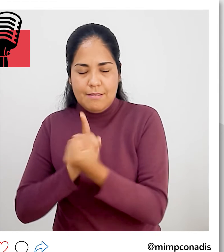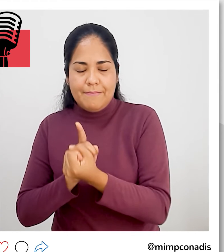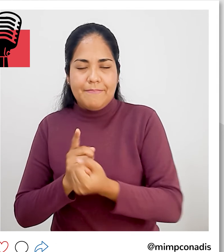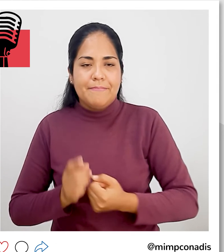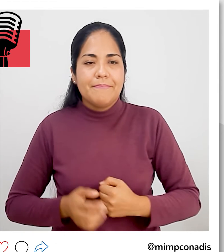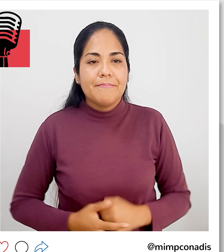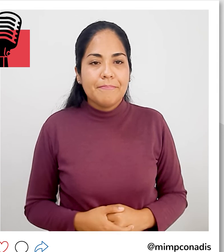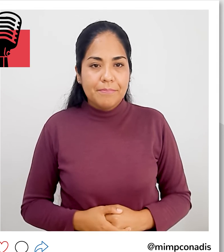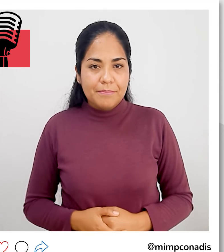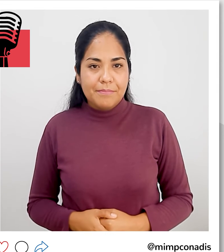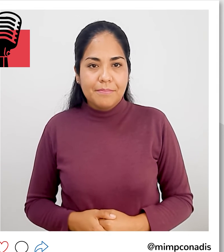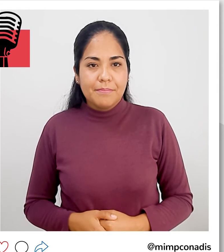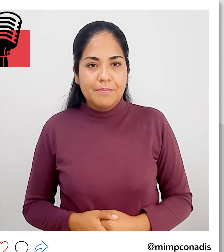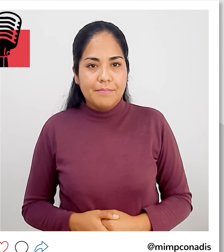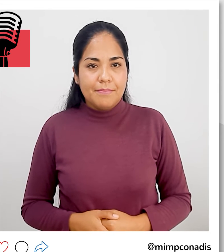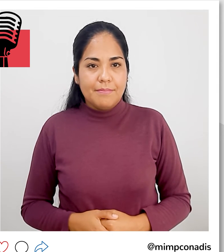Inclusión Social.